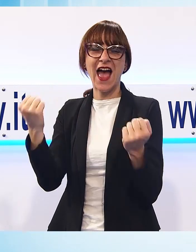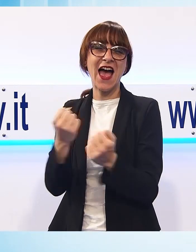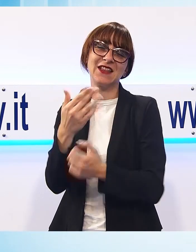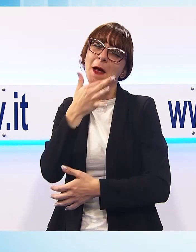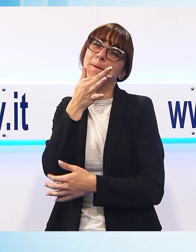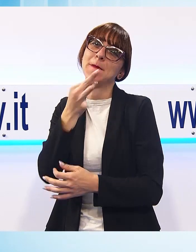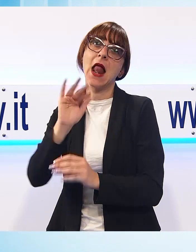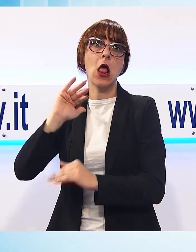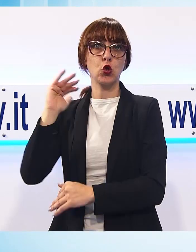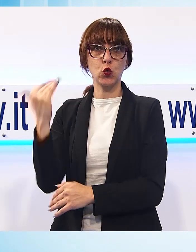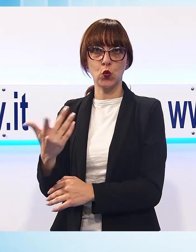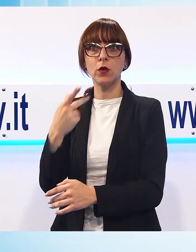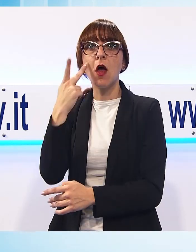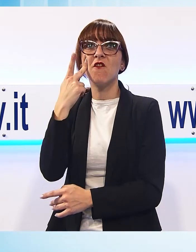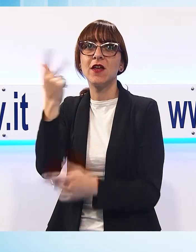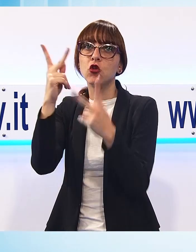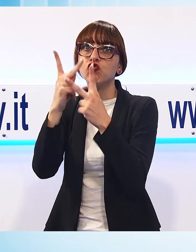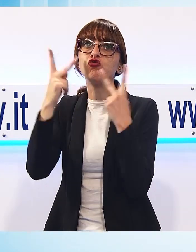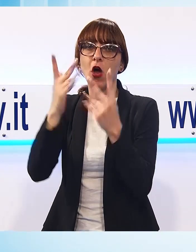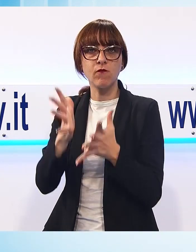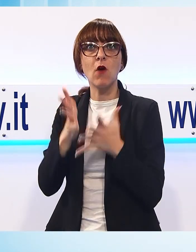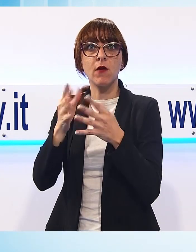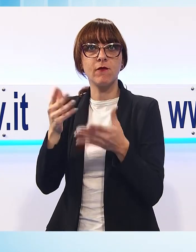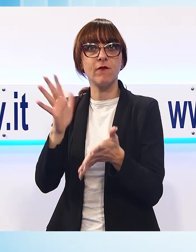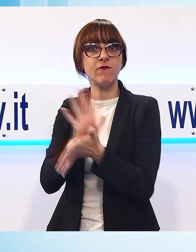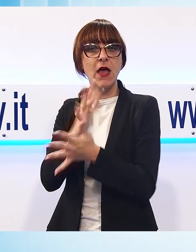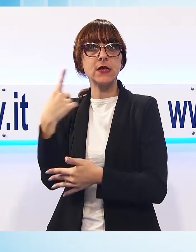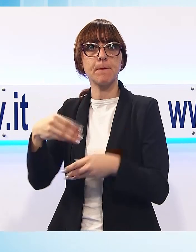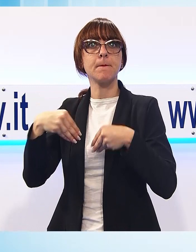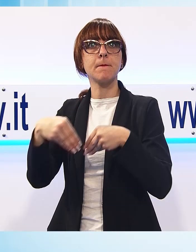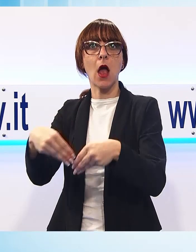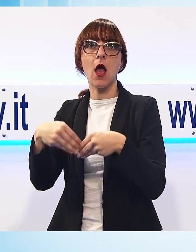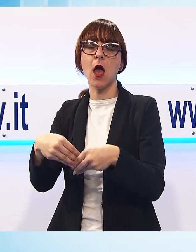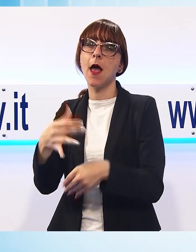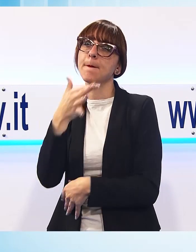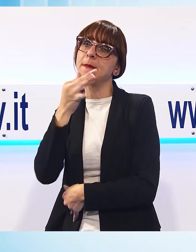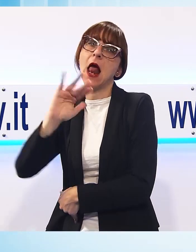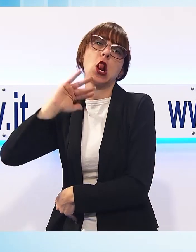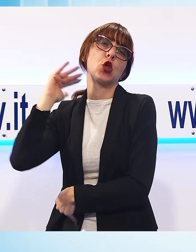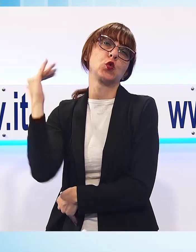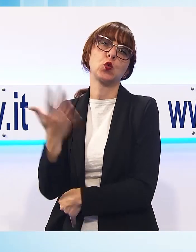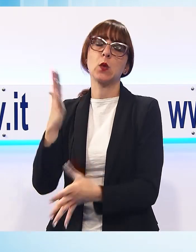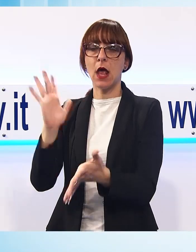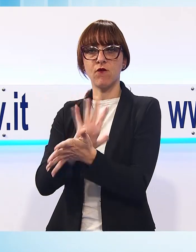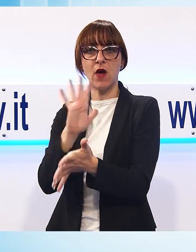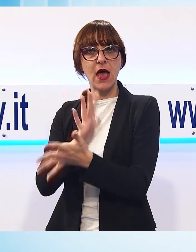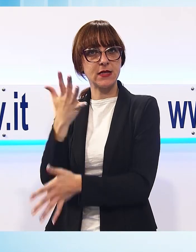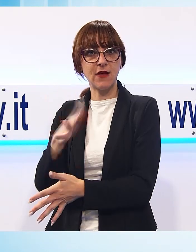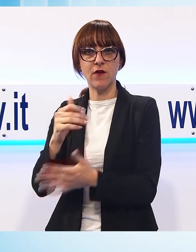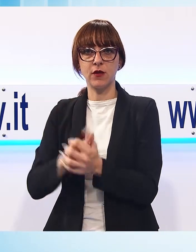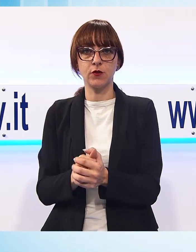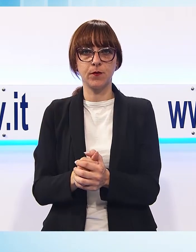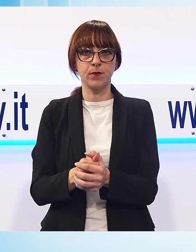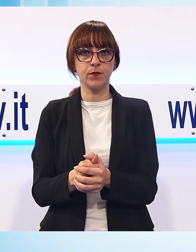anche la volontà di partecipare a questa festa, quindi direi che è stato bello tutto. La conclusione, come detto domenica 8